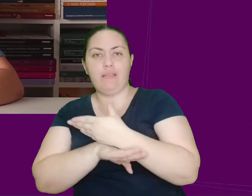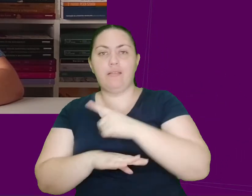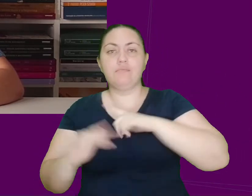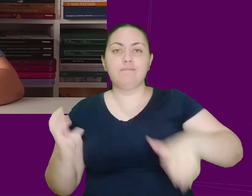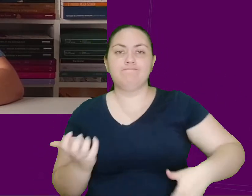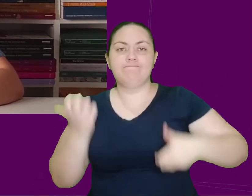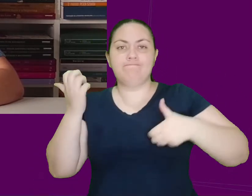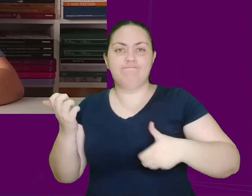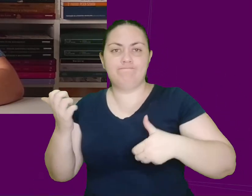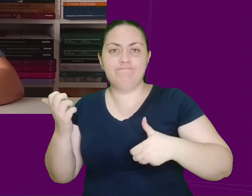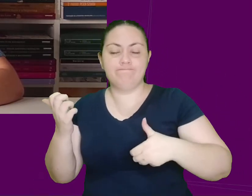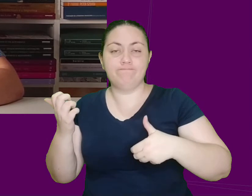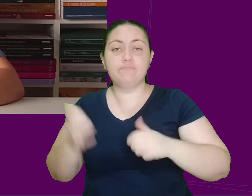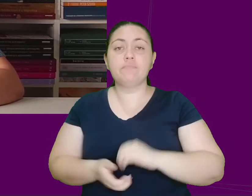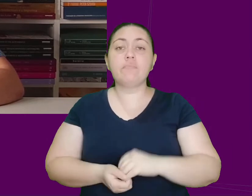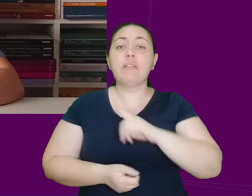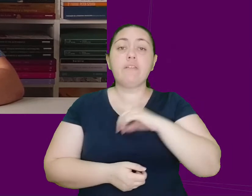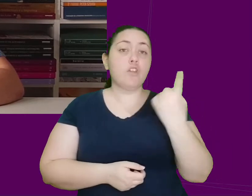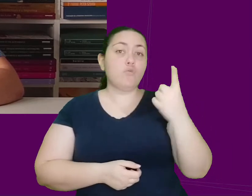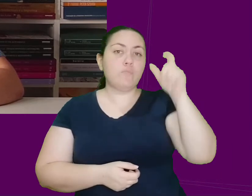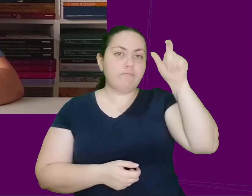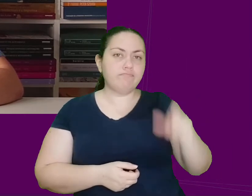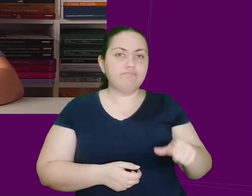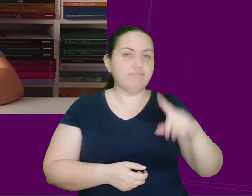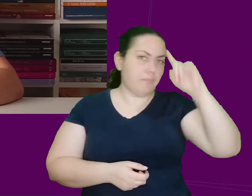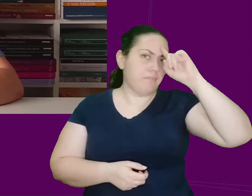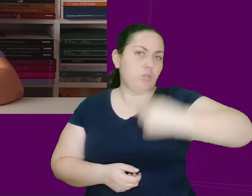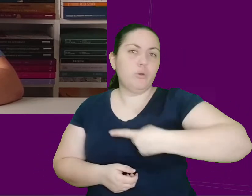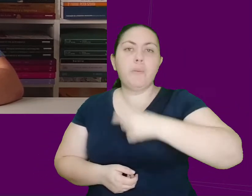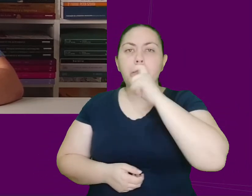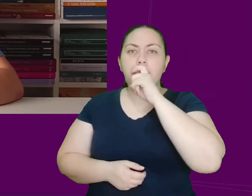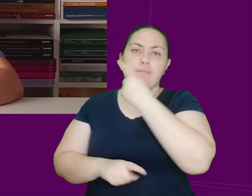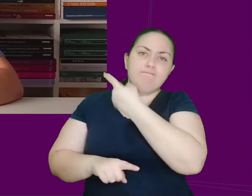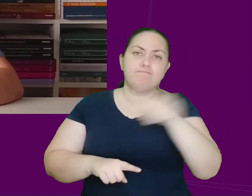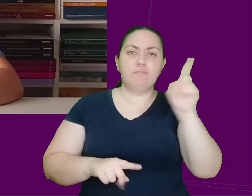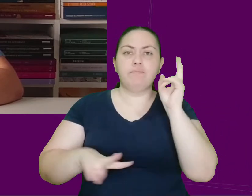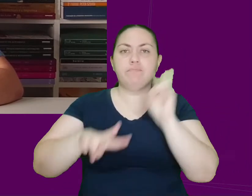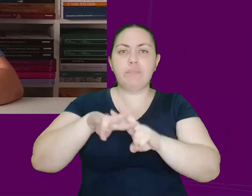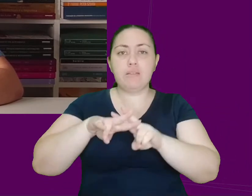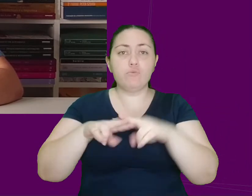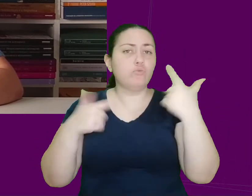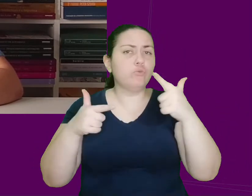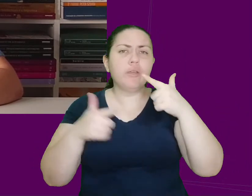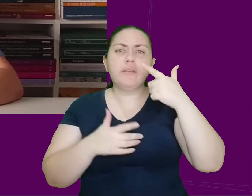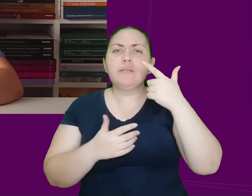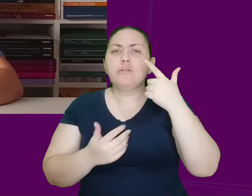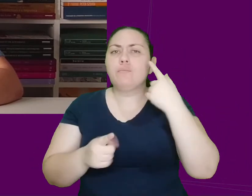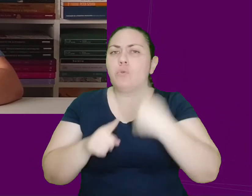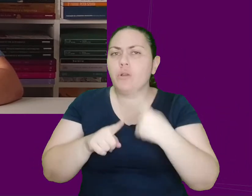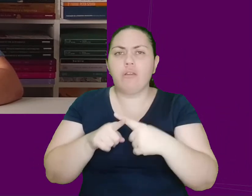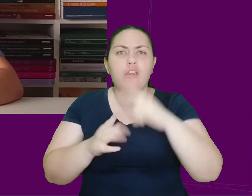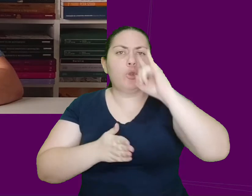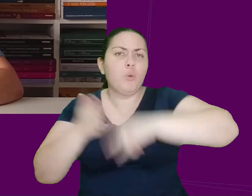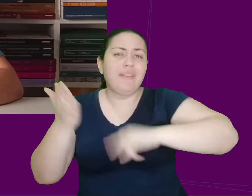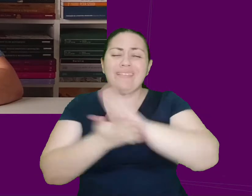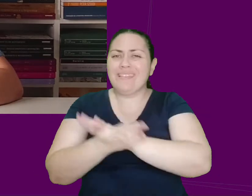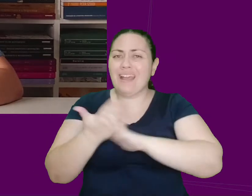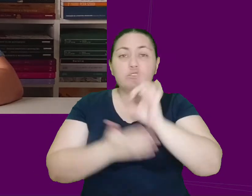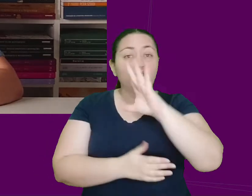metralhadoras. Um deles deu uma ordem de prisão a seu pai sem qualquer motivo ou documento oficial. Enquanto